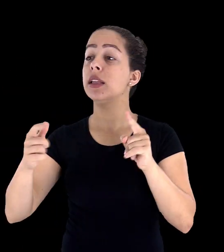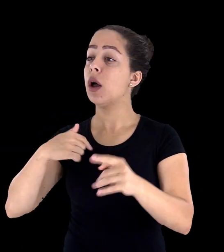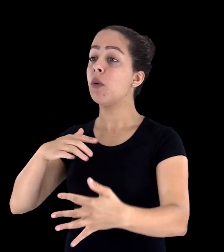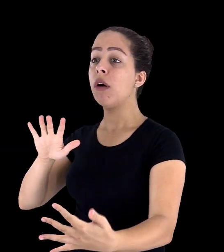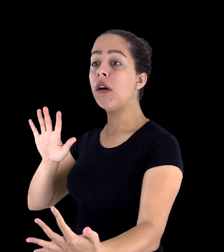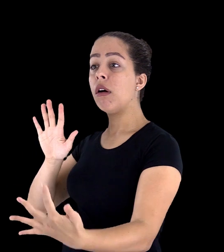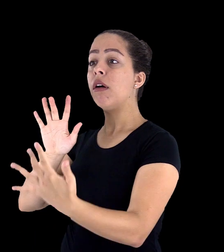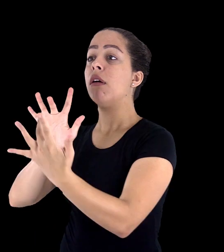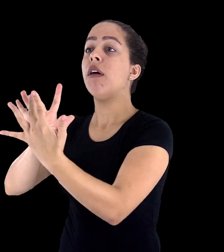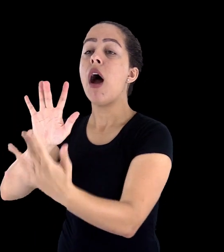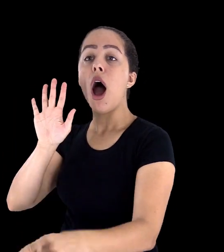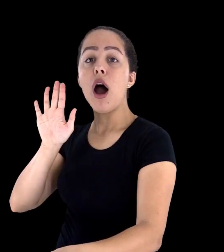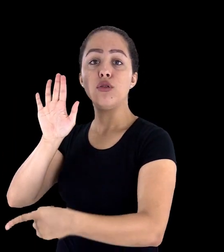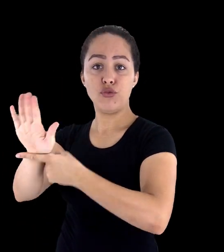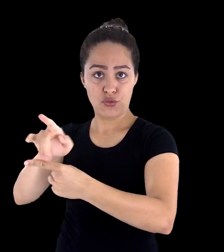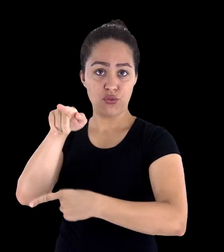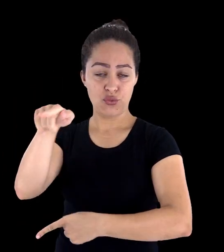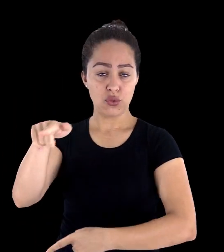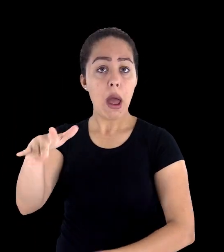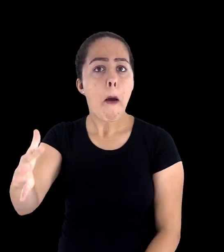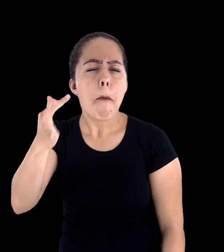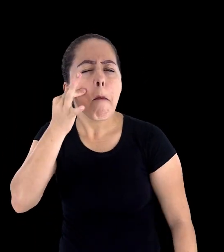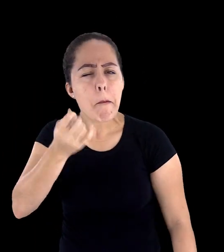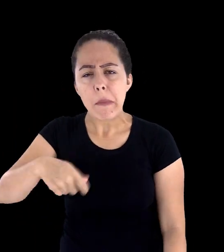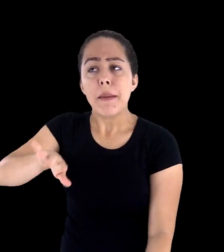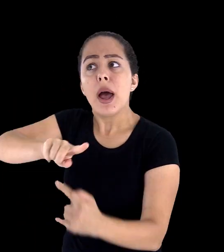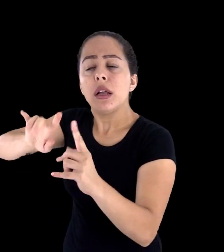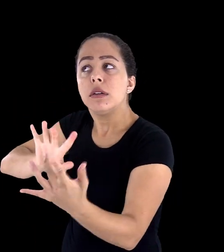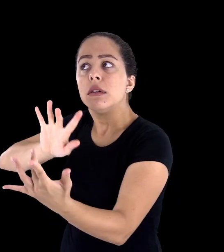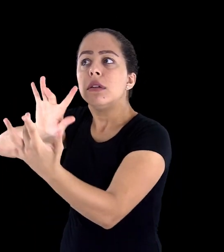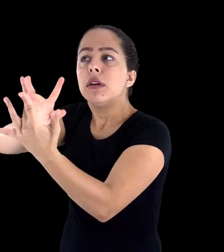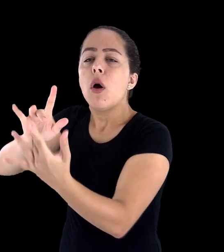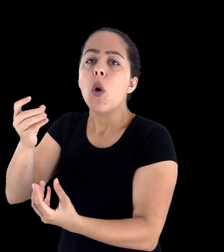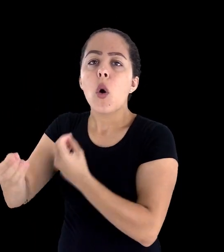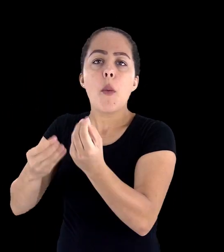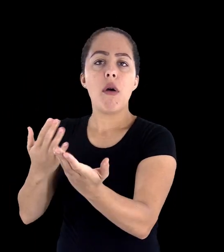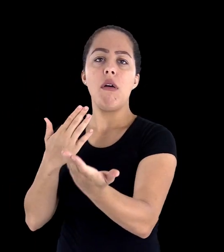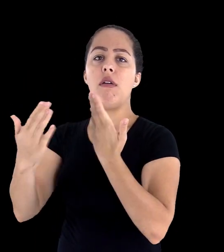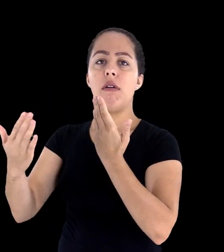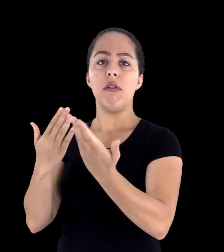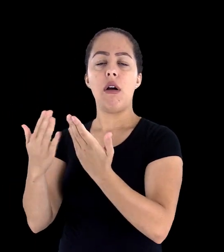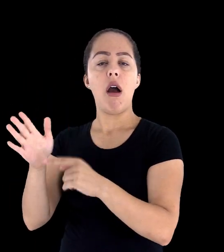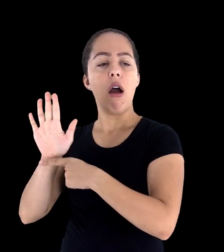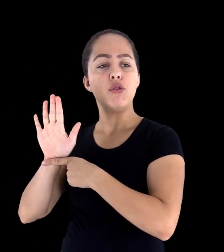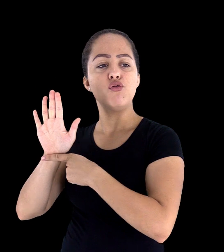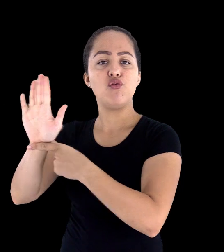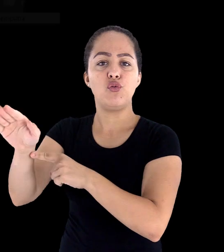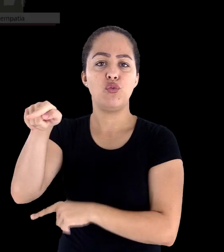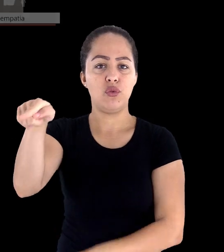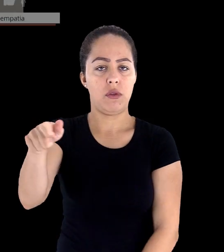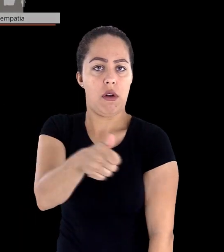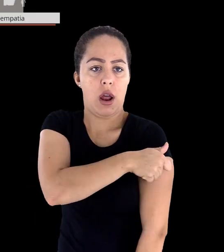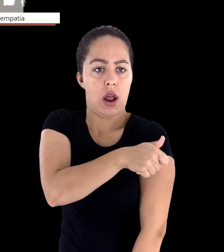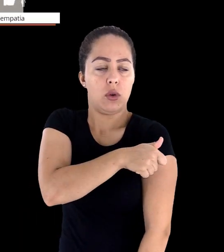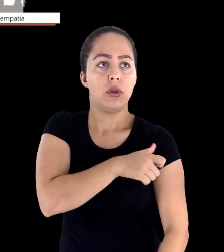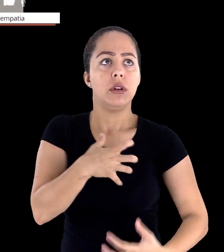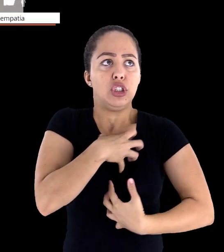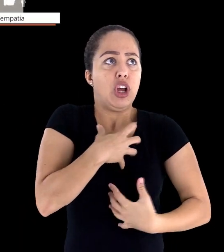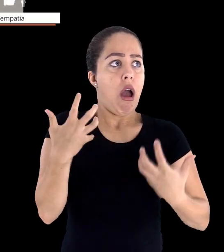para o aluno com afeto, com conhecimento para encurtar essa distância. E aí nós entramos